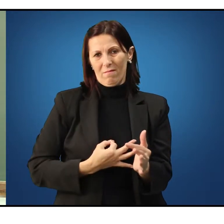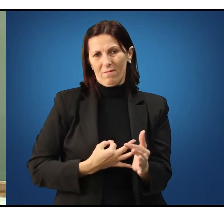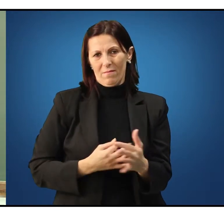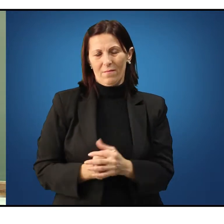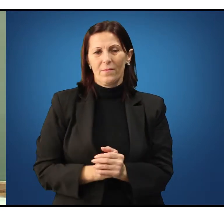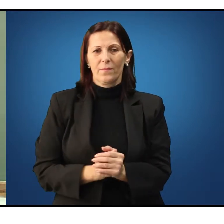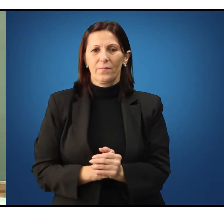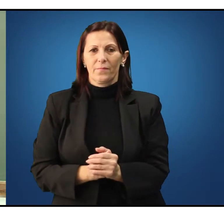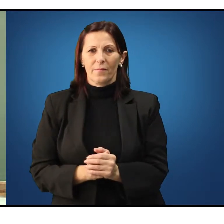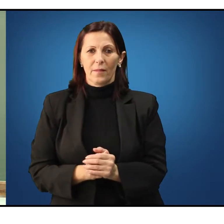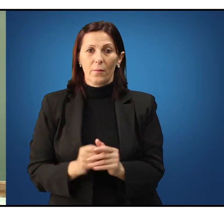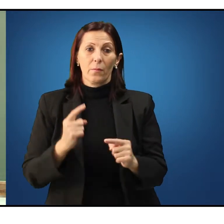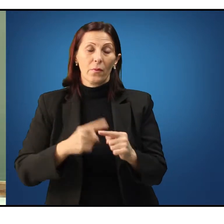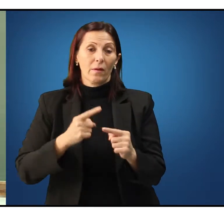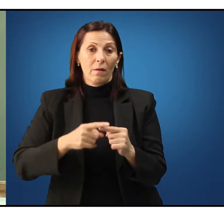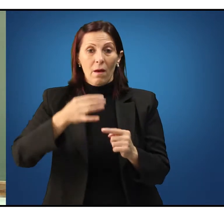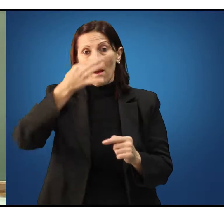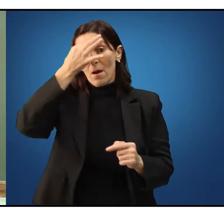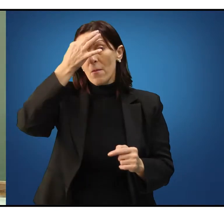A moral